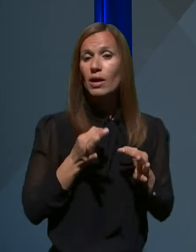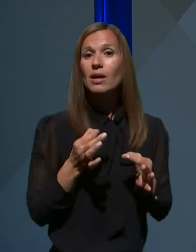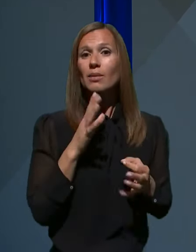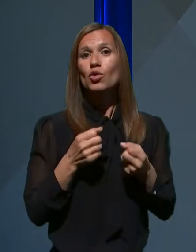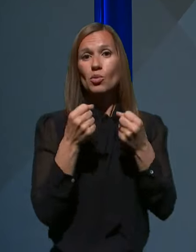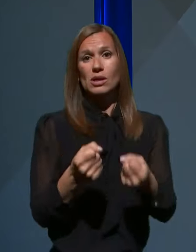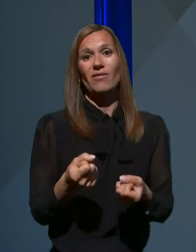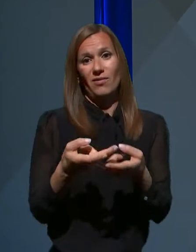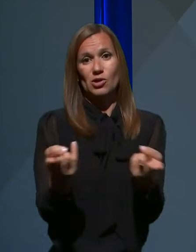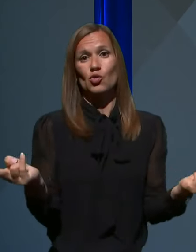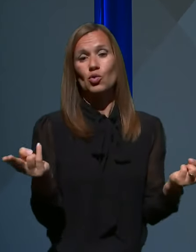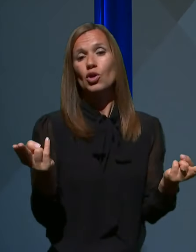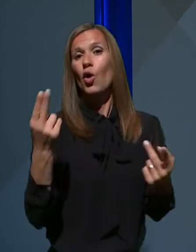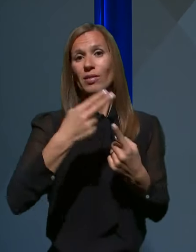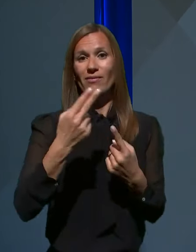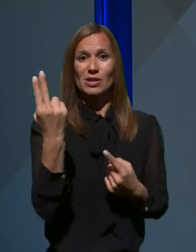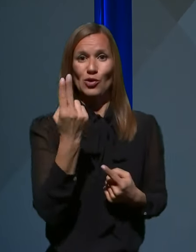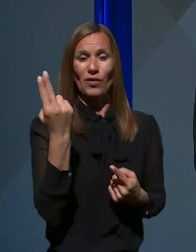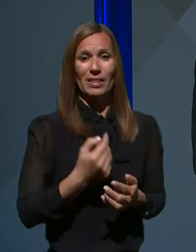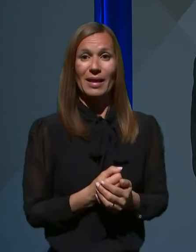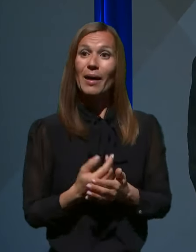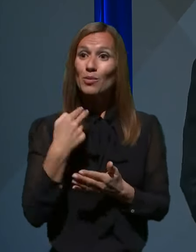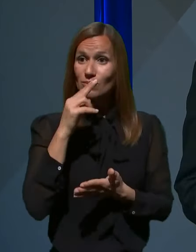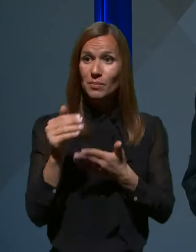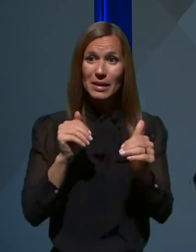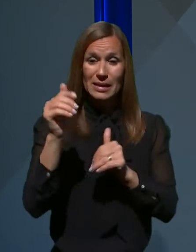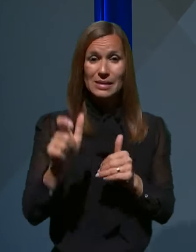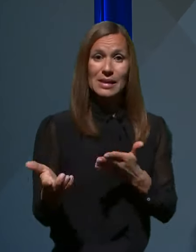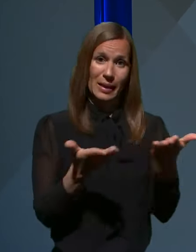v studiju TV Slovenija. Gospod minister, prosim.